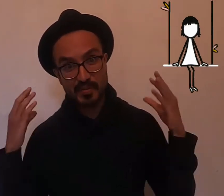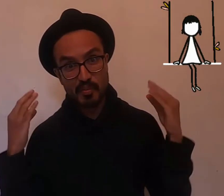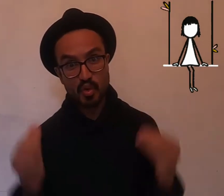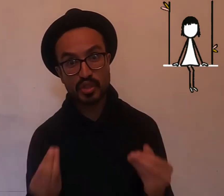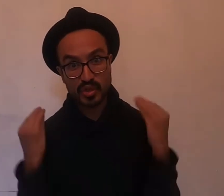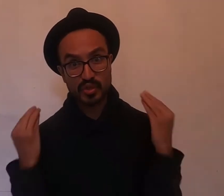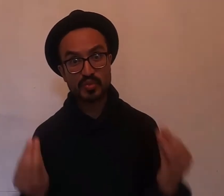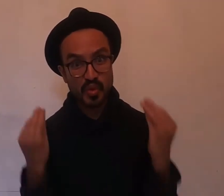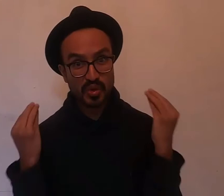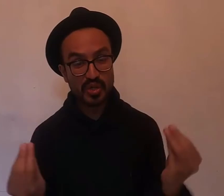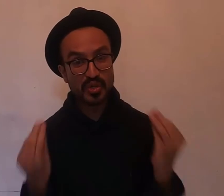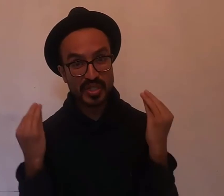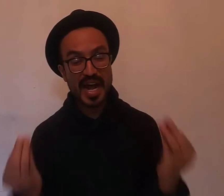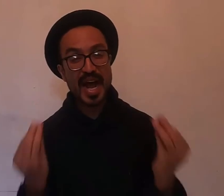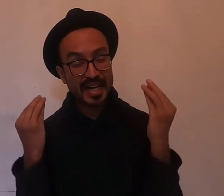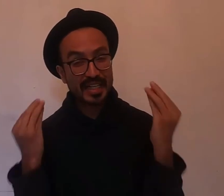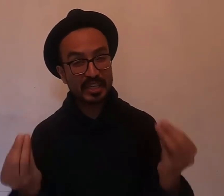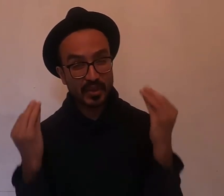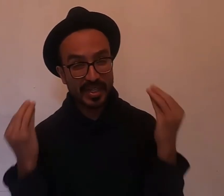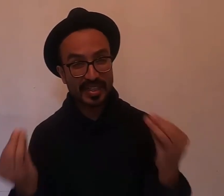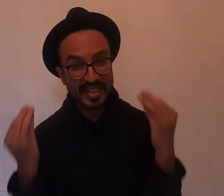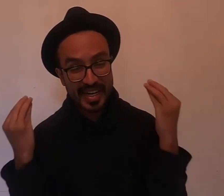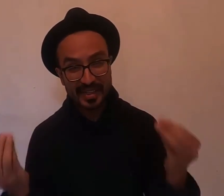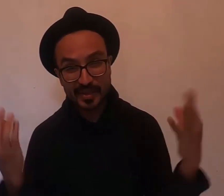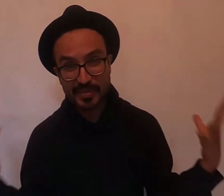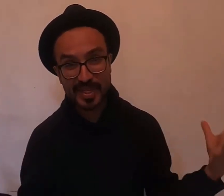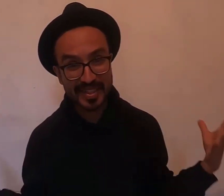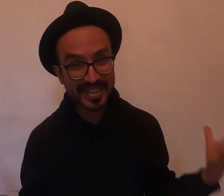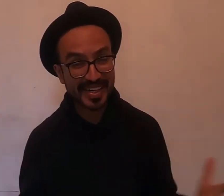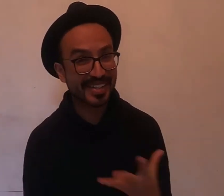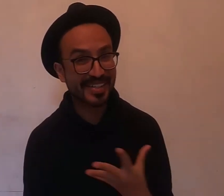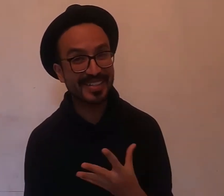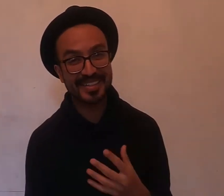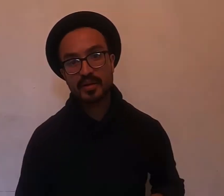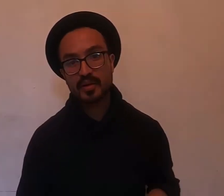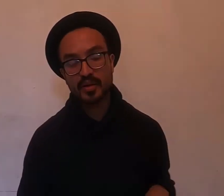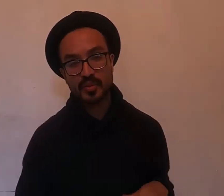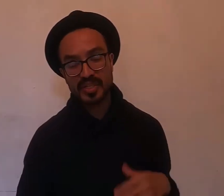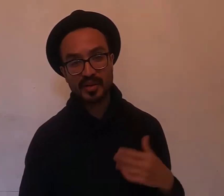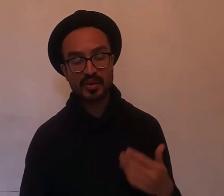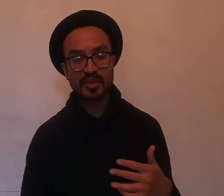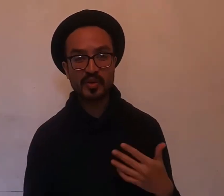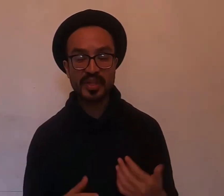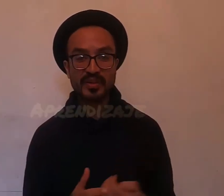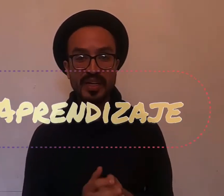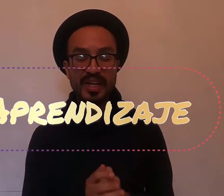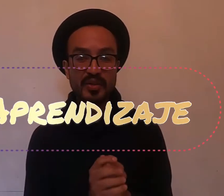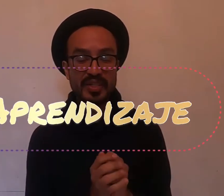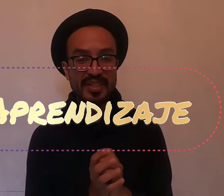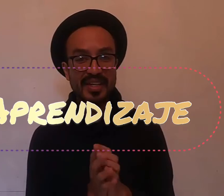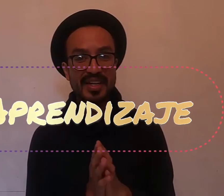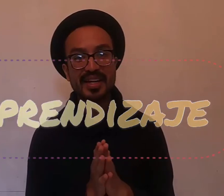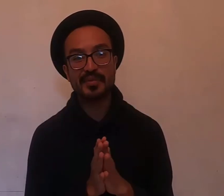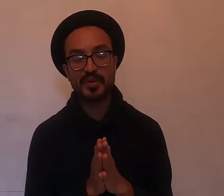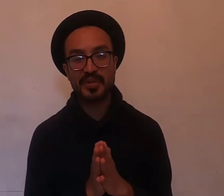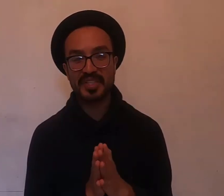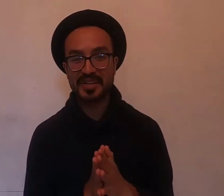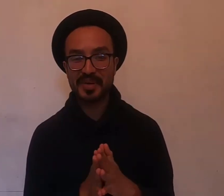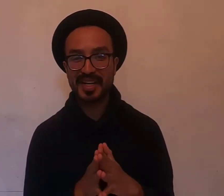muchos, muchos, harto retiarto aprendizaje. Como es el último video del año, quisiera aprovechar para